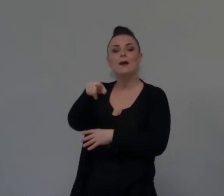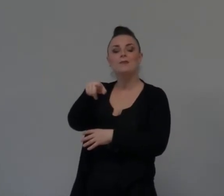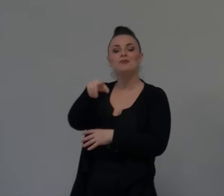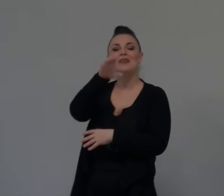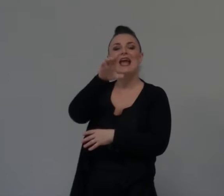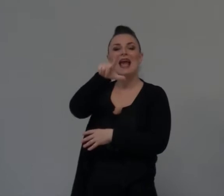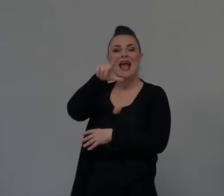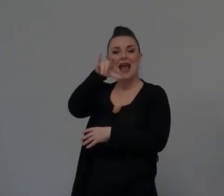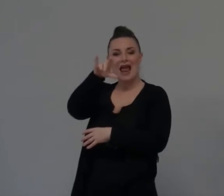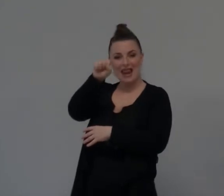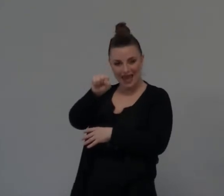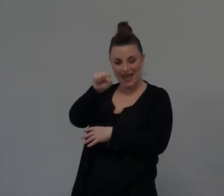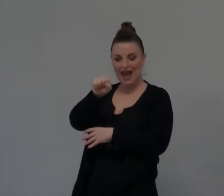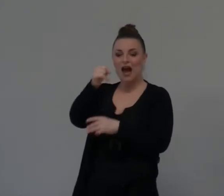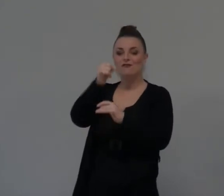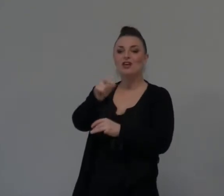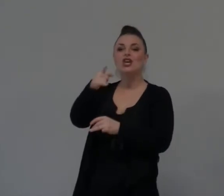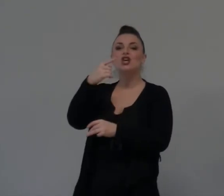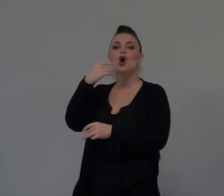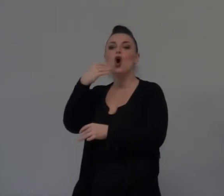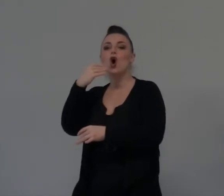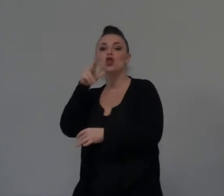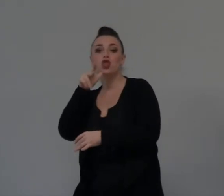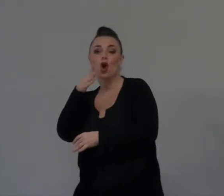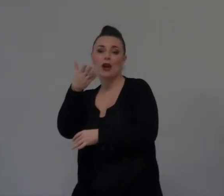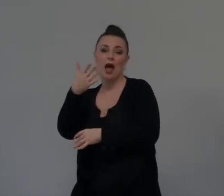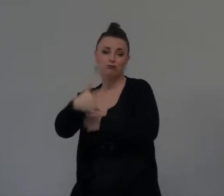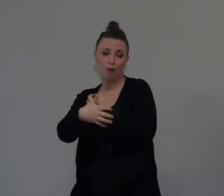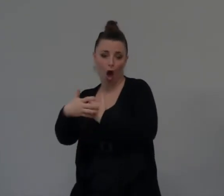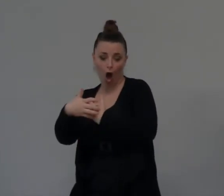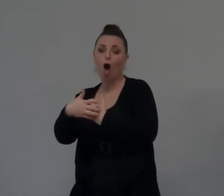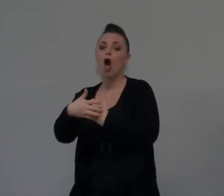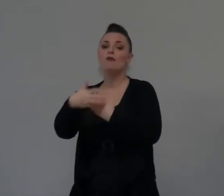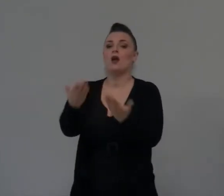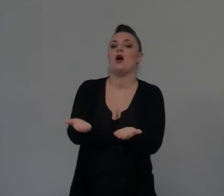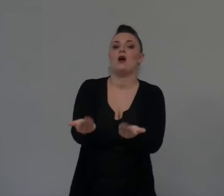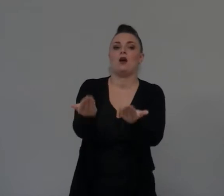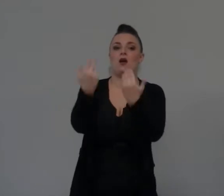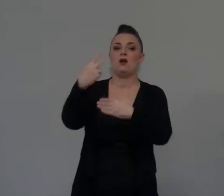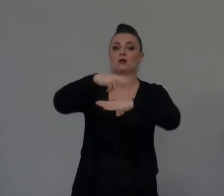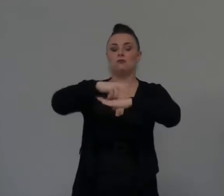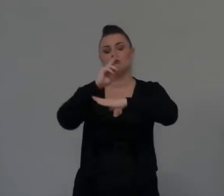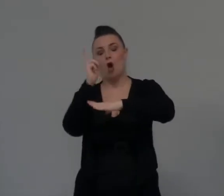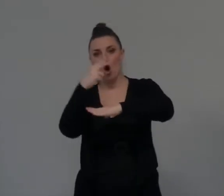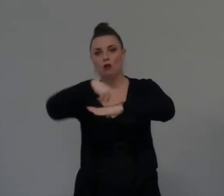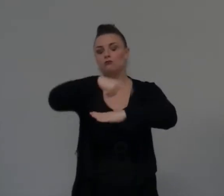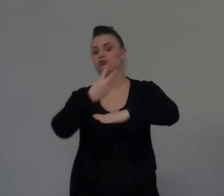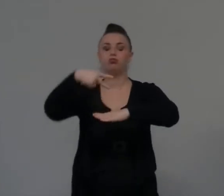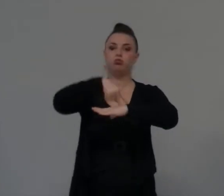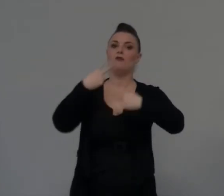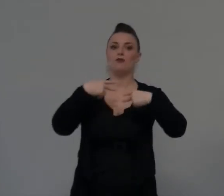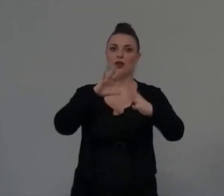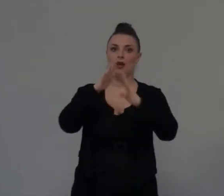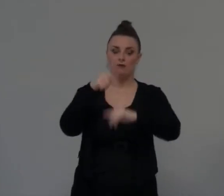il lobo e la farina che aveva in casa erano praticamente finiti. Quelli sono miracoli visibili.